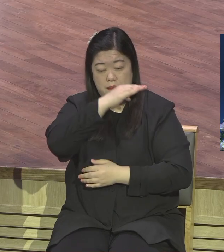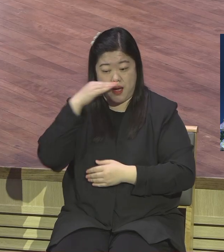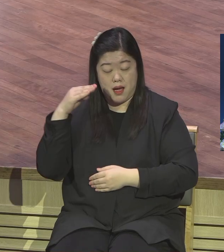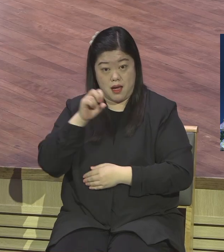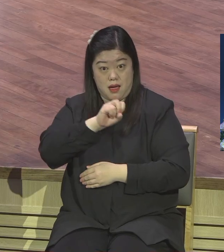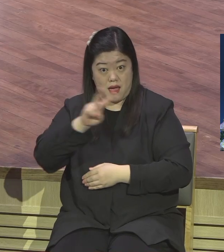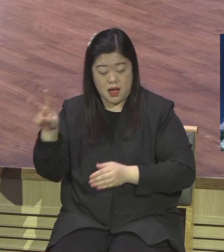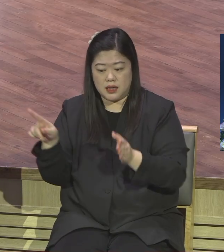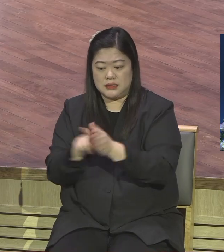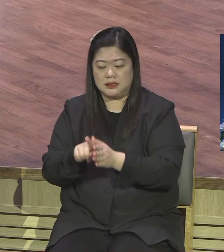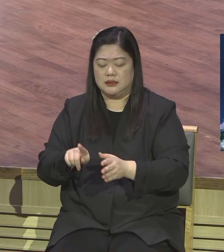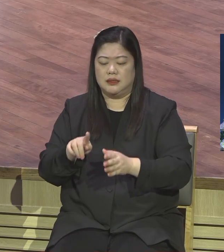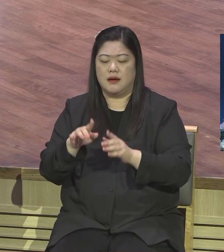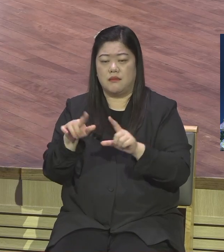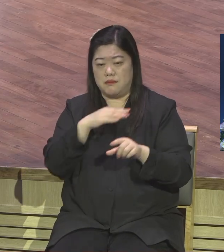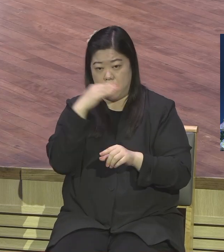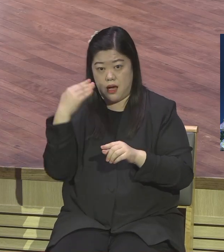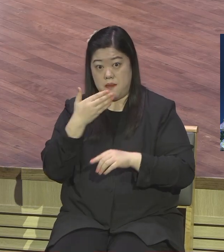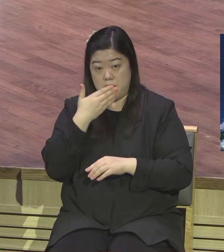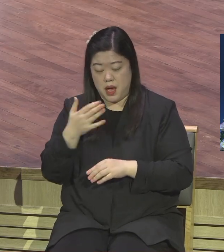현장이 어디냐 교회예요 교회